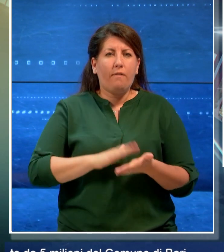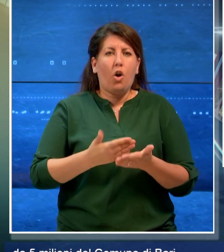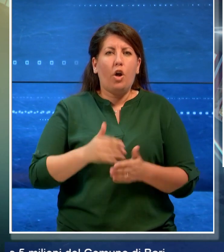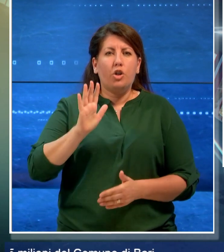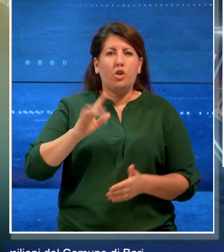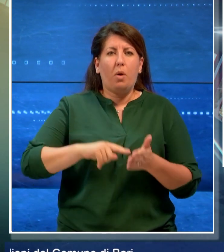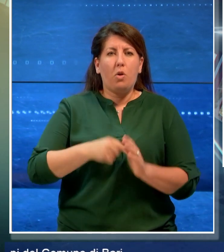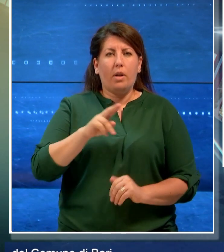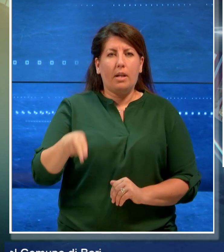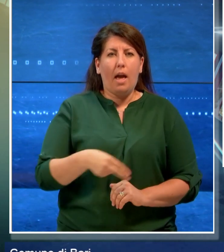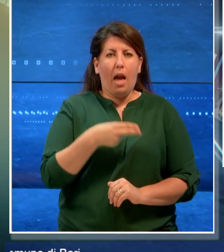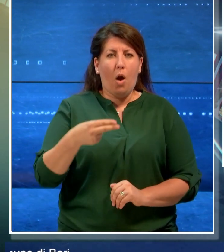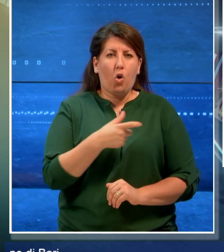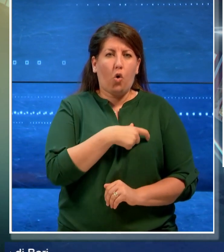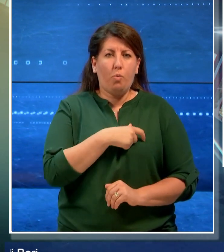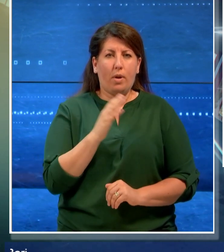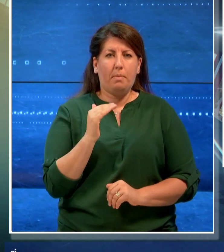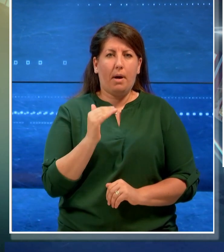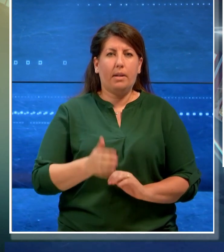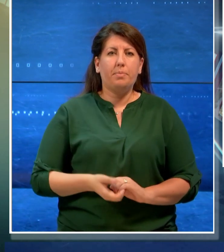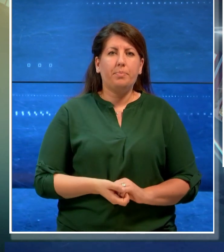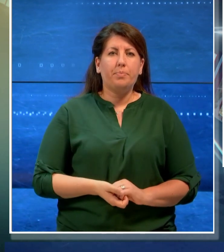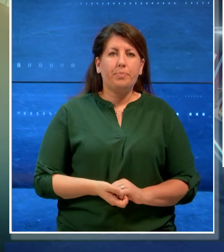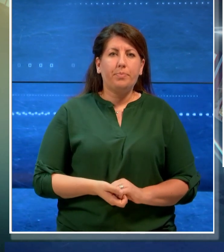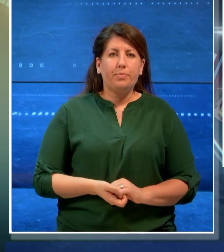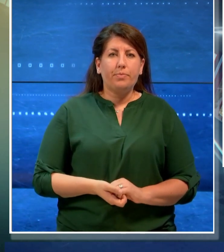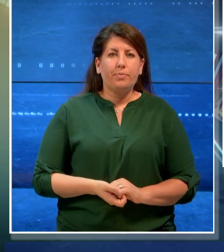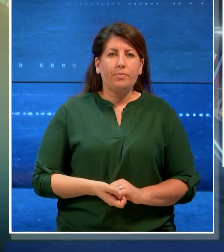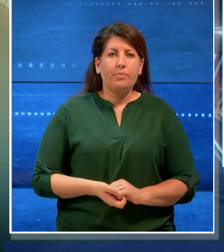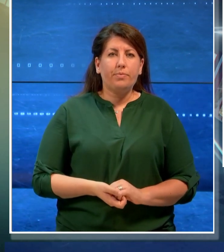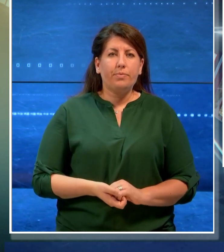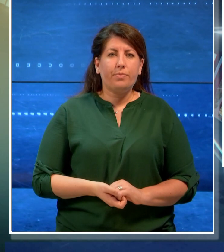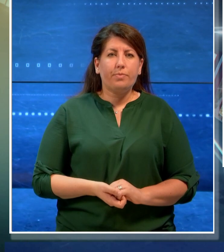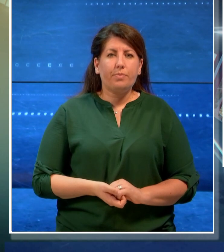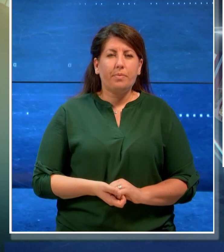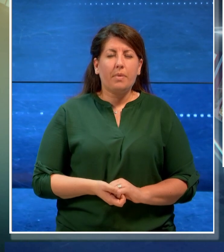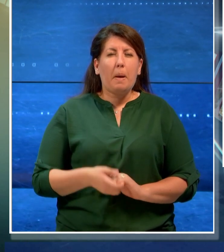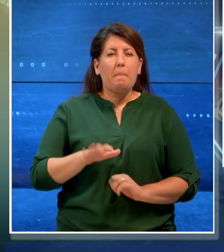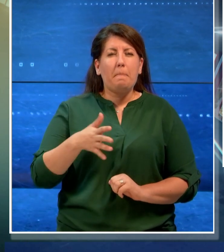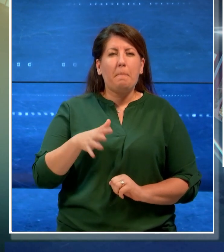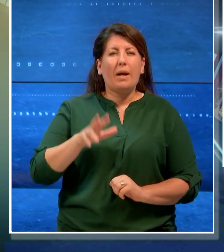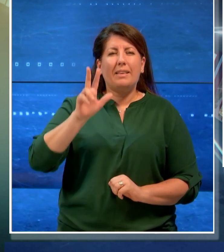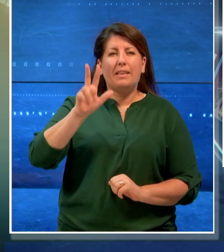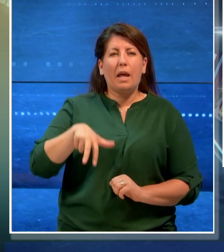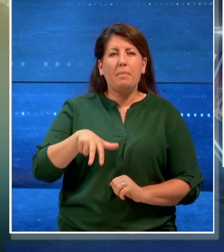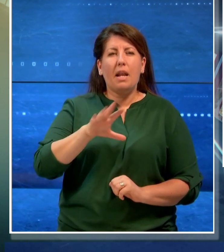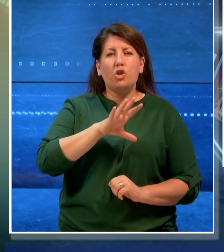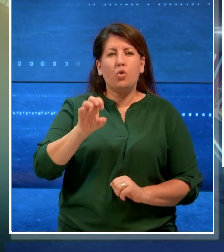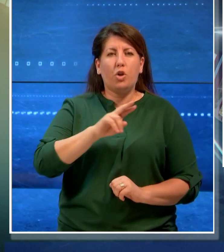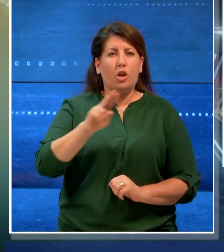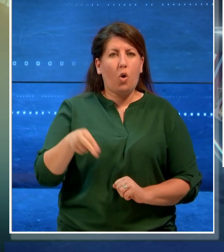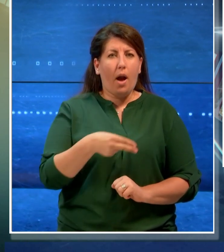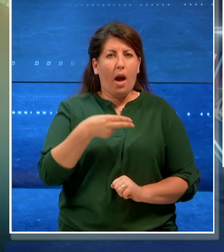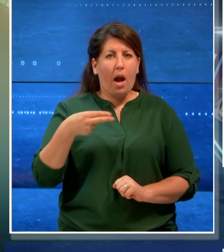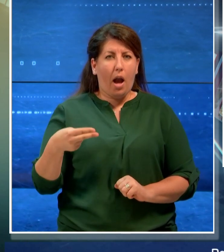milioni di euro del comune di Bari. Poco più di 3.500 euro a